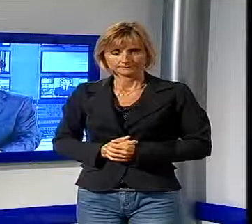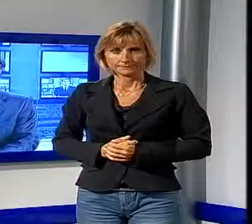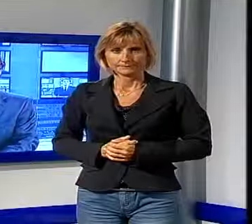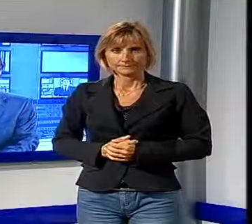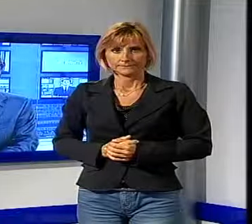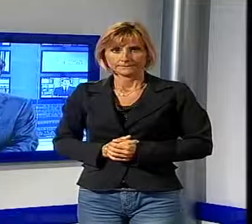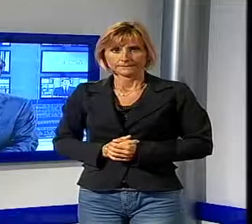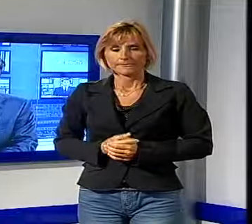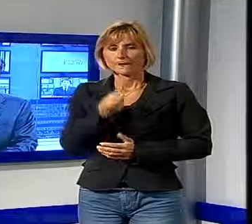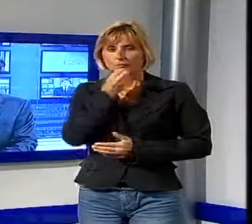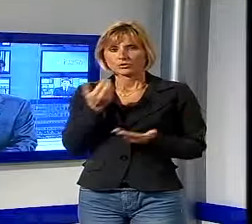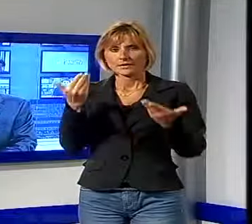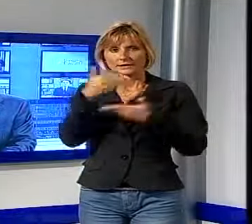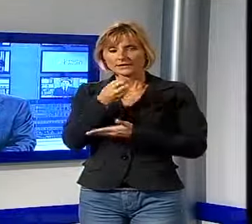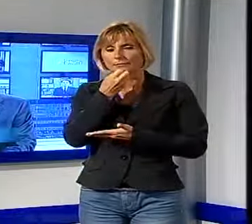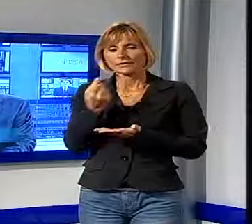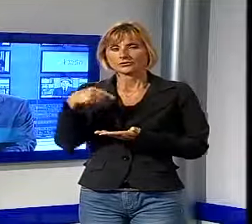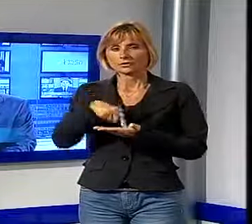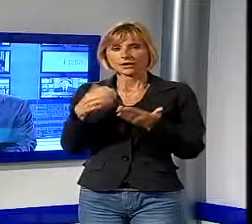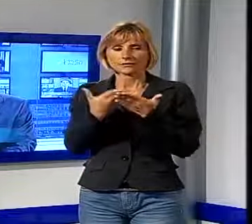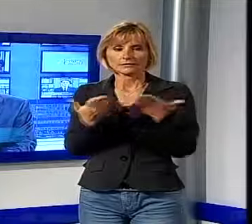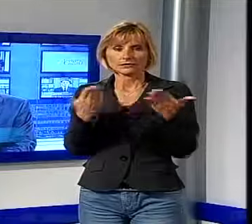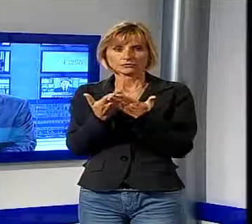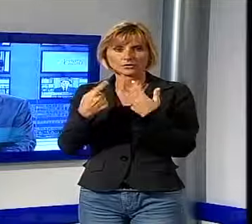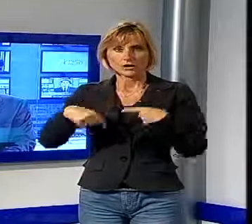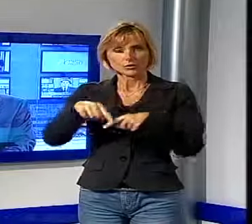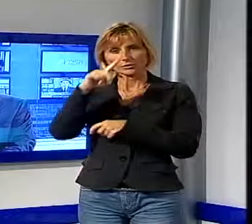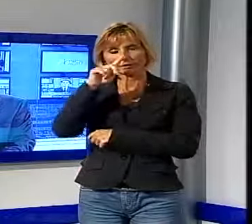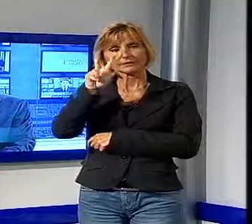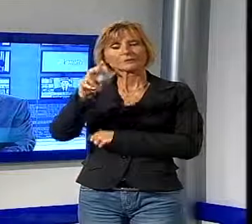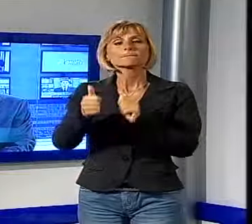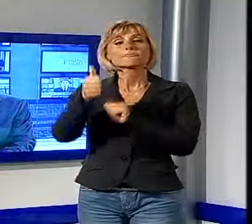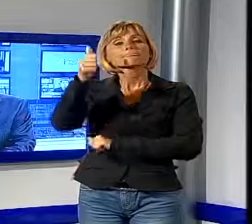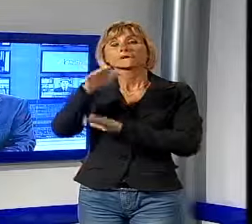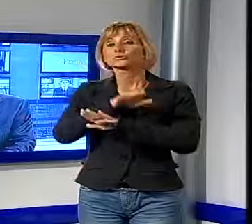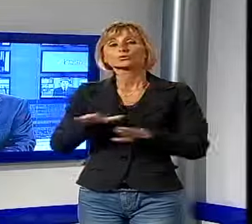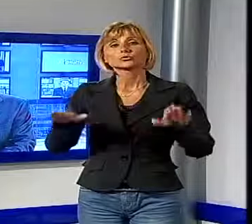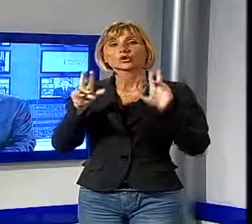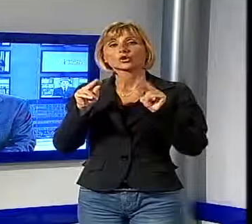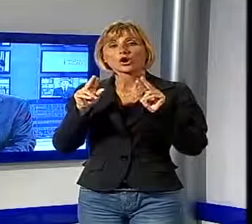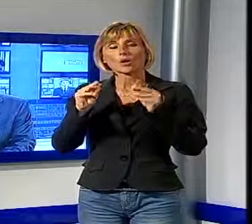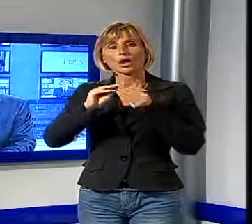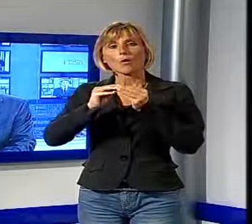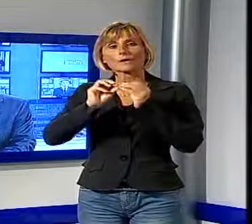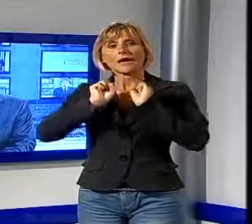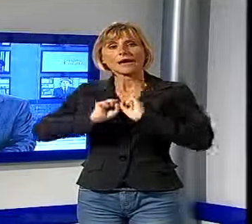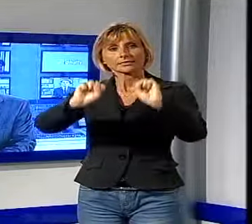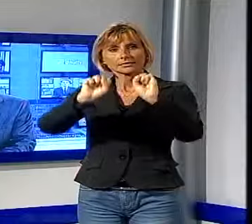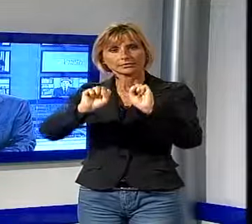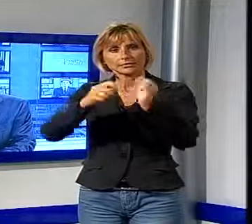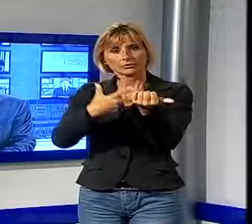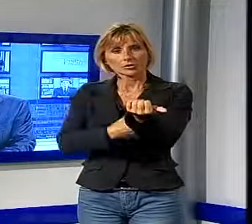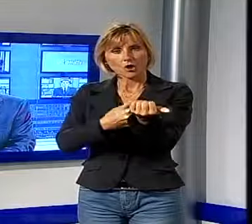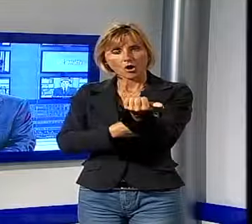Buonasera, ben trovati per questa nuova edizione del TG Noi, dunque in primo piano la cronaca, un'operazione antidroga portata a